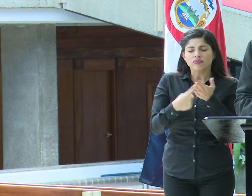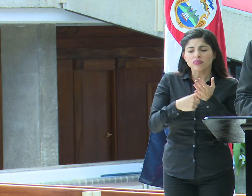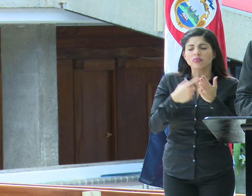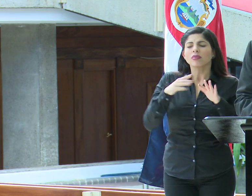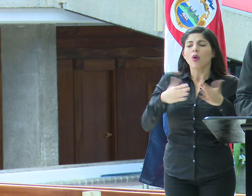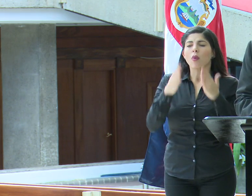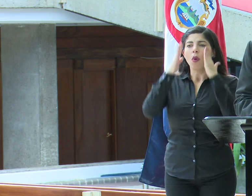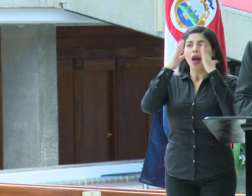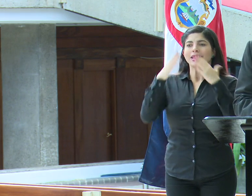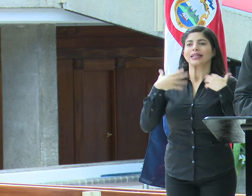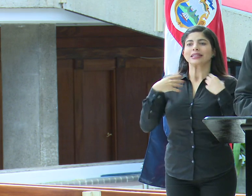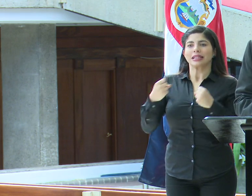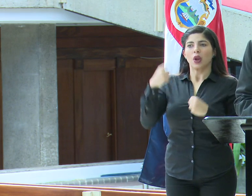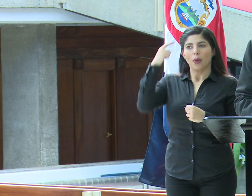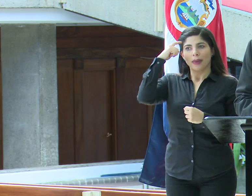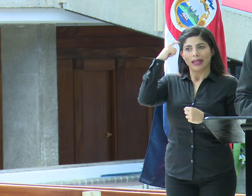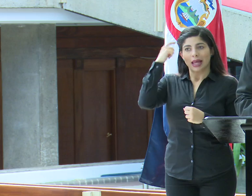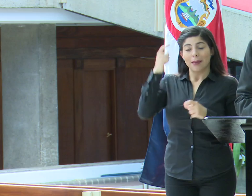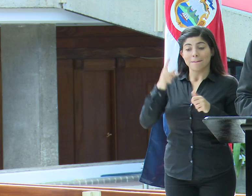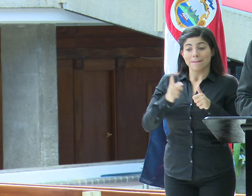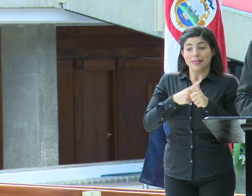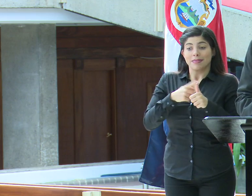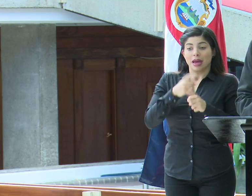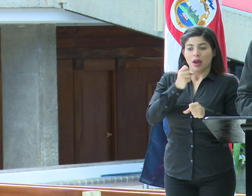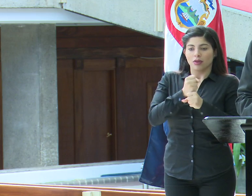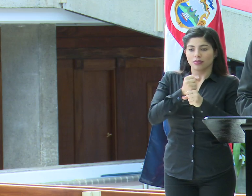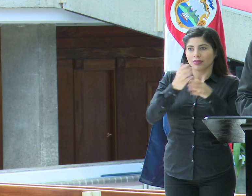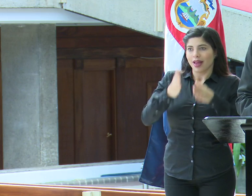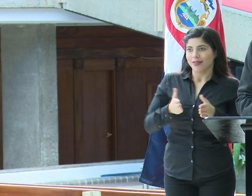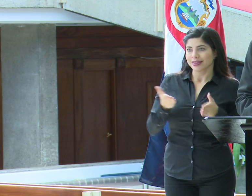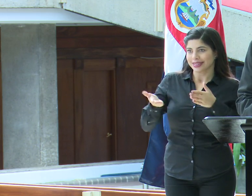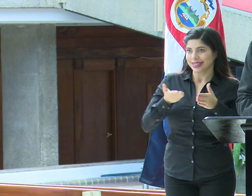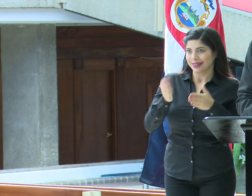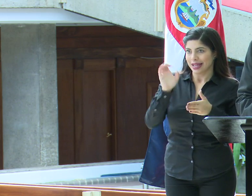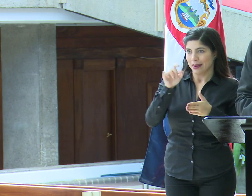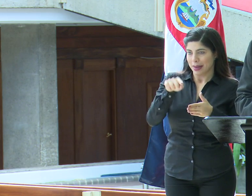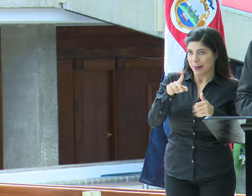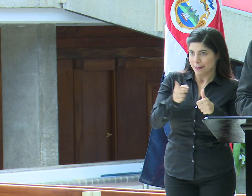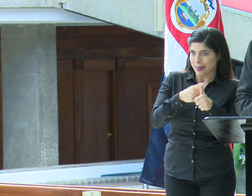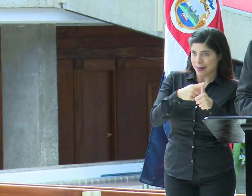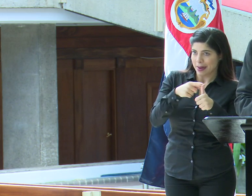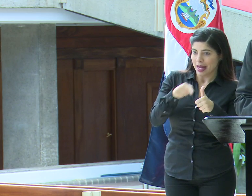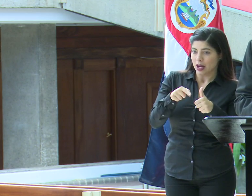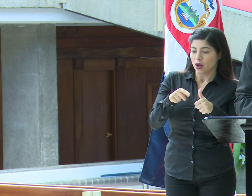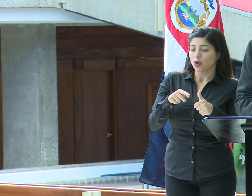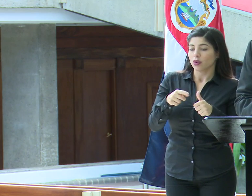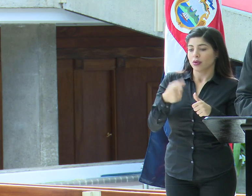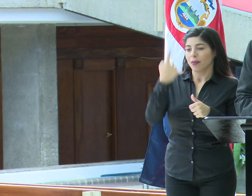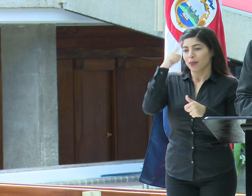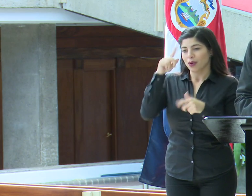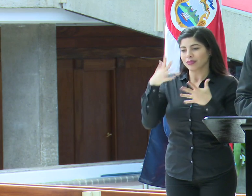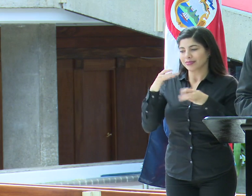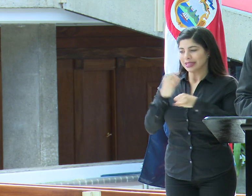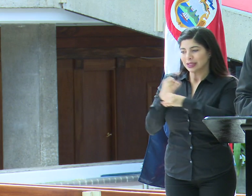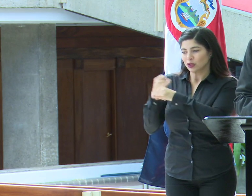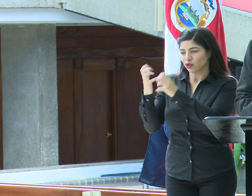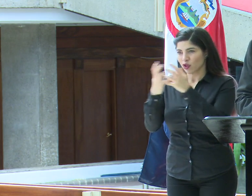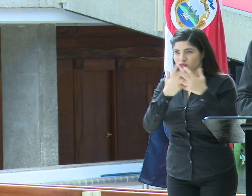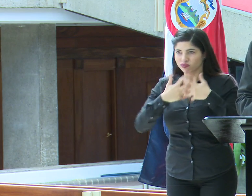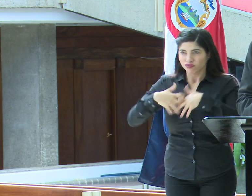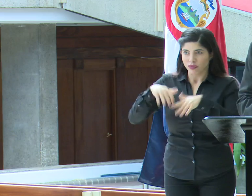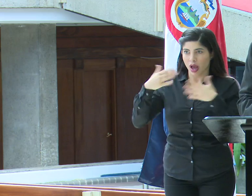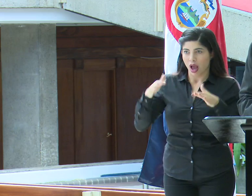abordaje de salud mental, empezando por los trabajadores de los servicios de emergencia a partir de la articulación interinstitucional